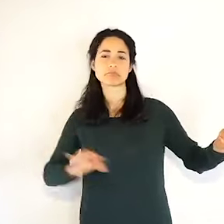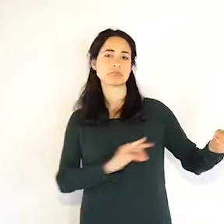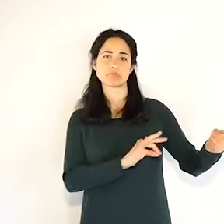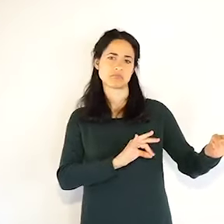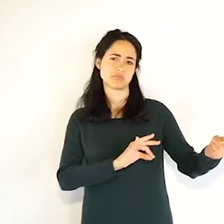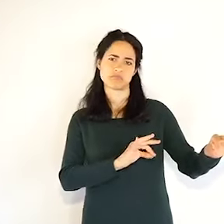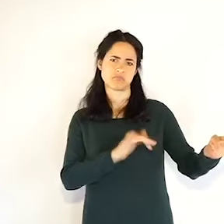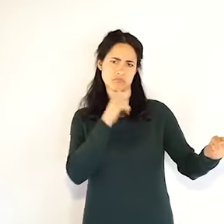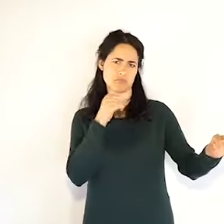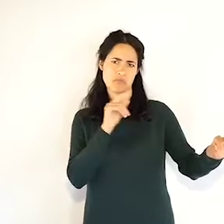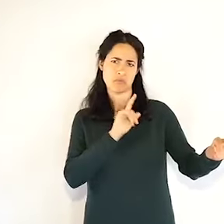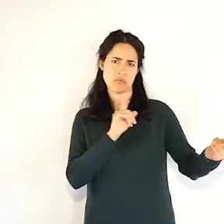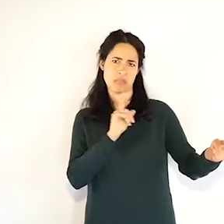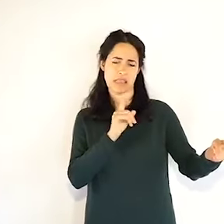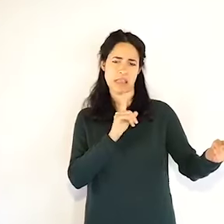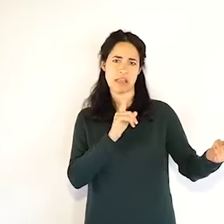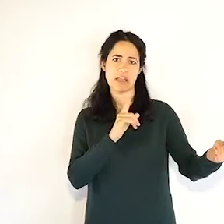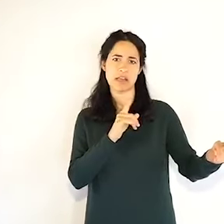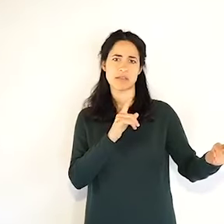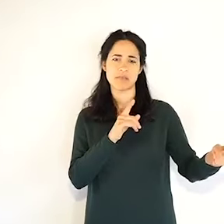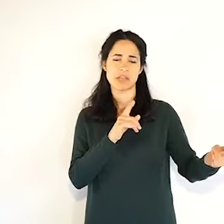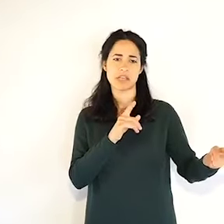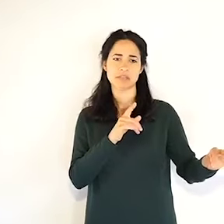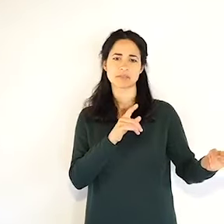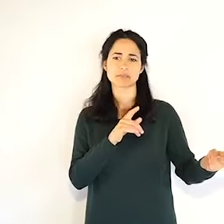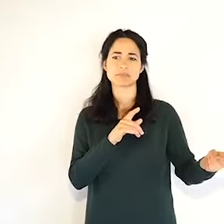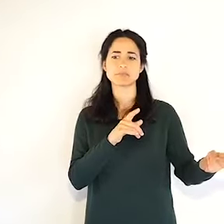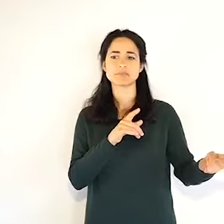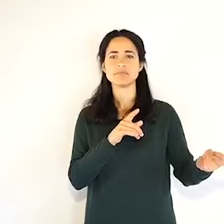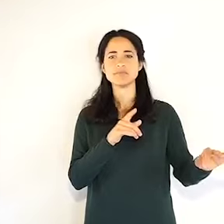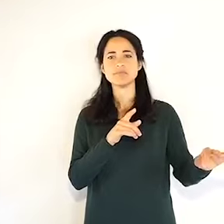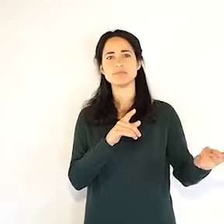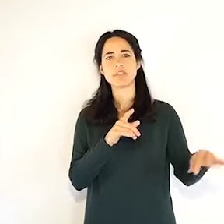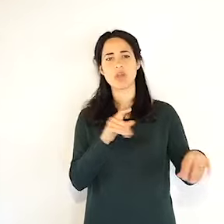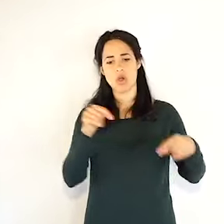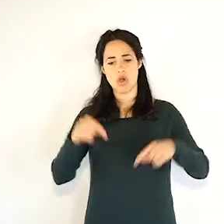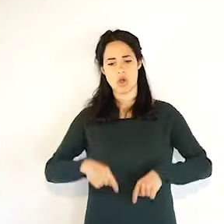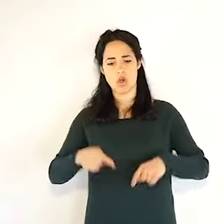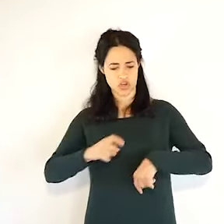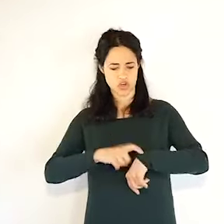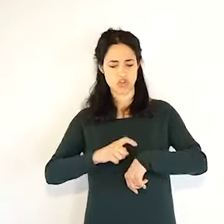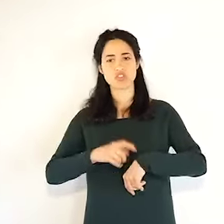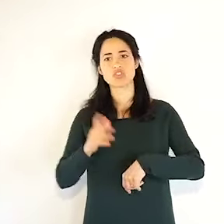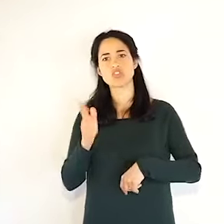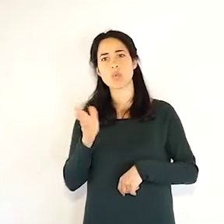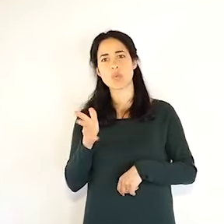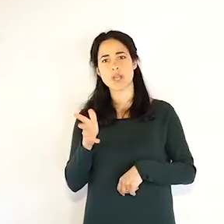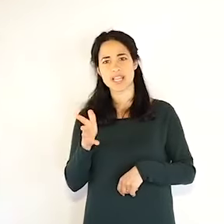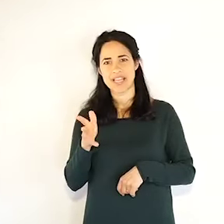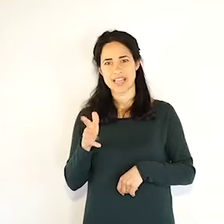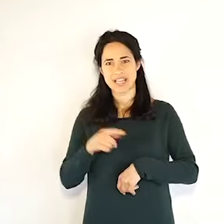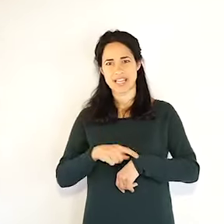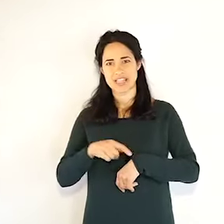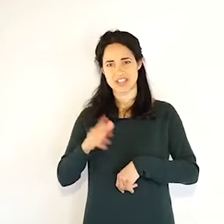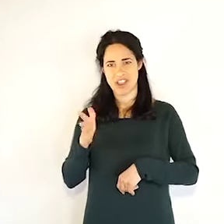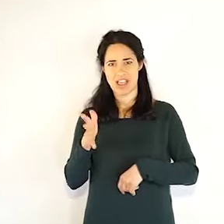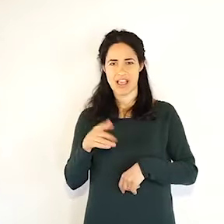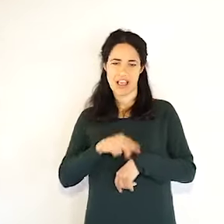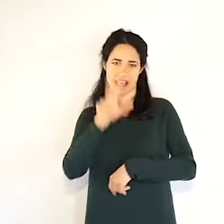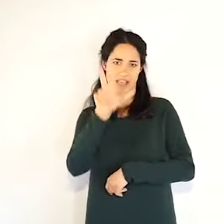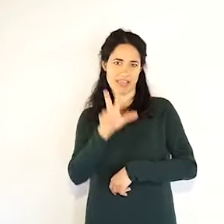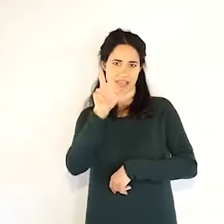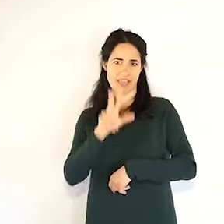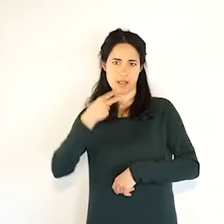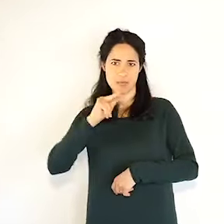salute Raffaele Donini e al ministro della salute Roberto Speranza, hanno presentato il